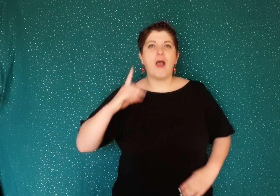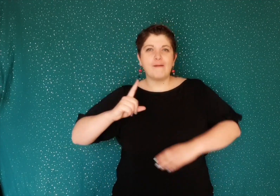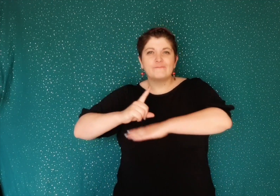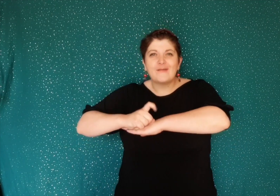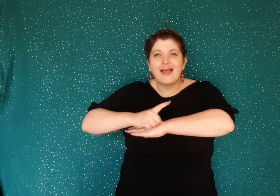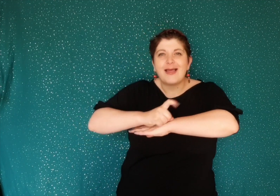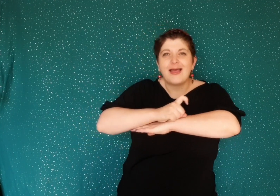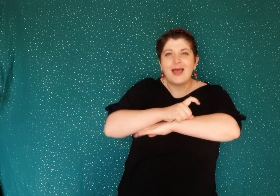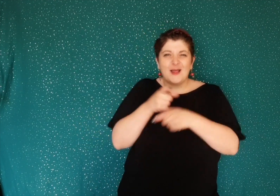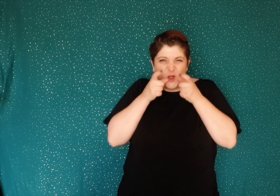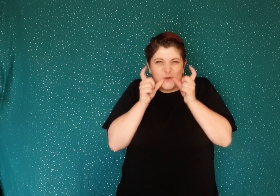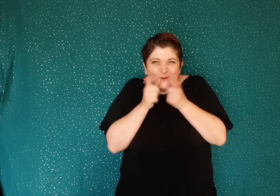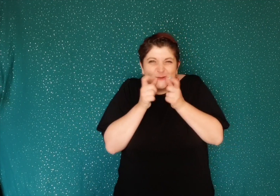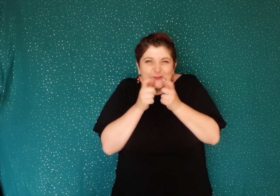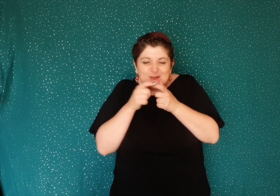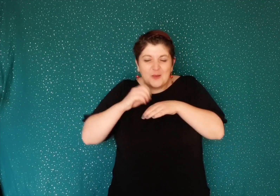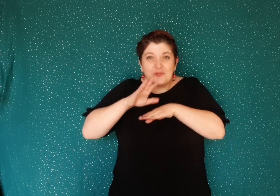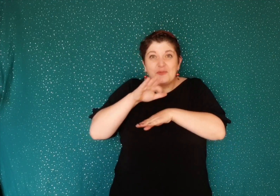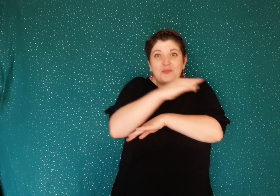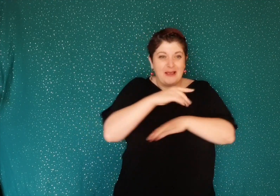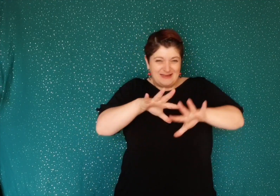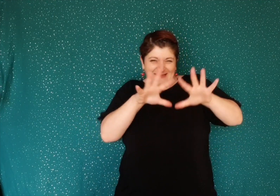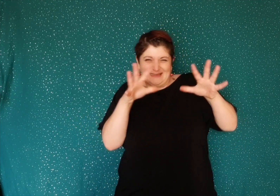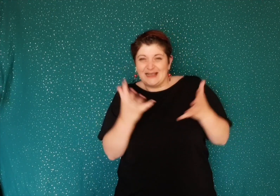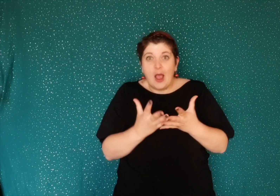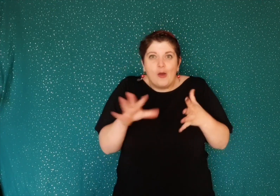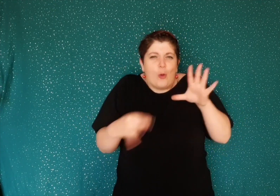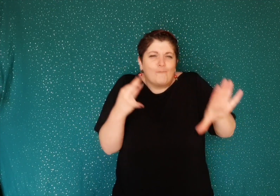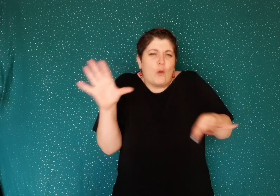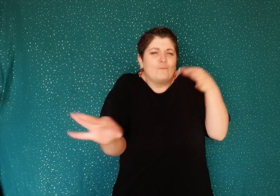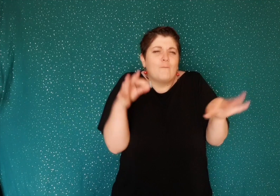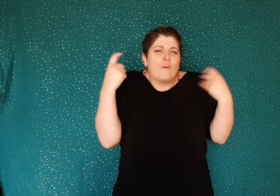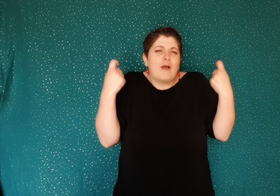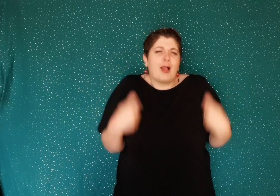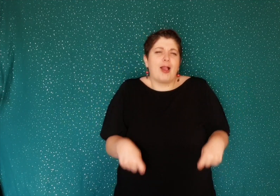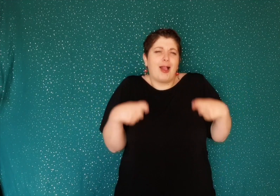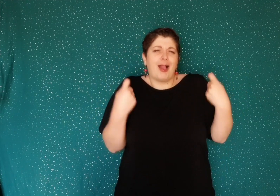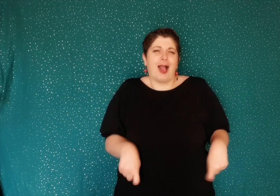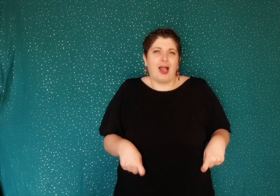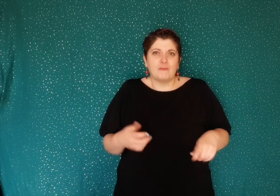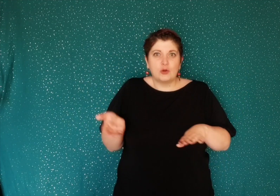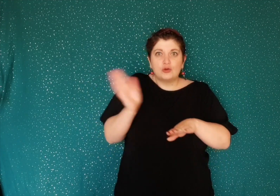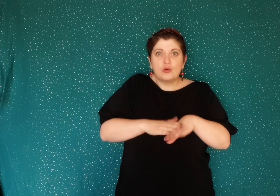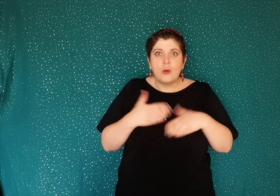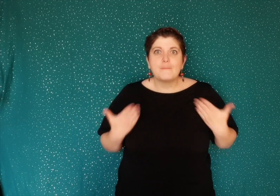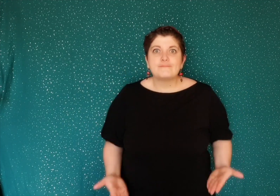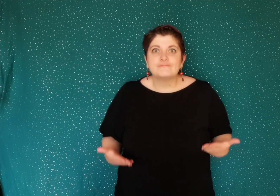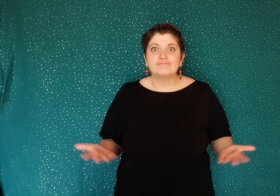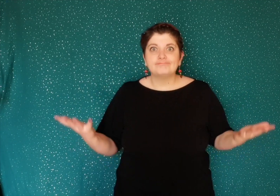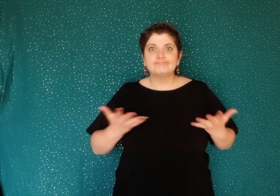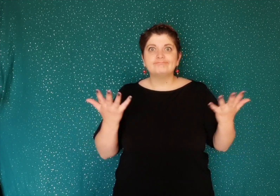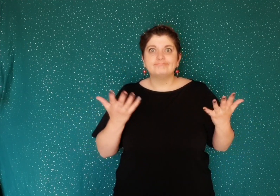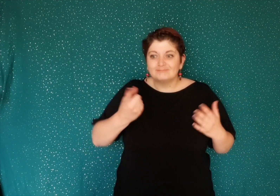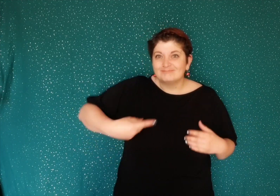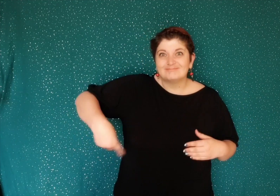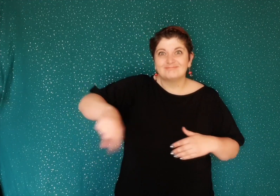les vers et les scarabées qu'il trouvait à foison sont maintenant prisonniers